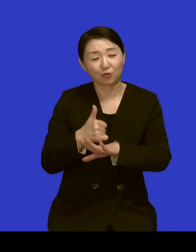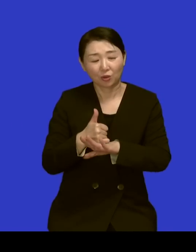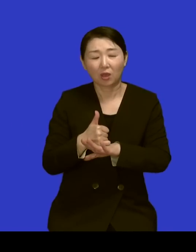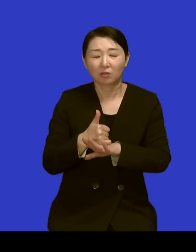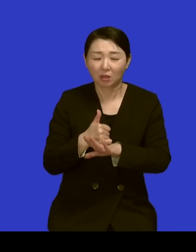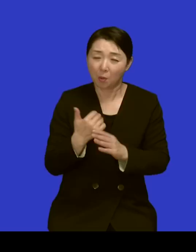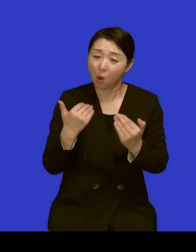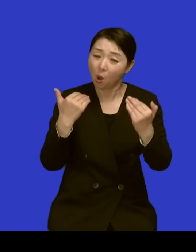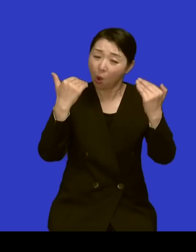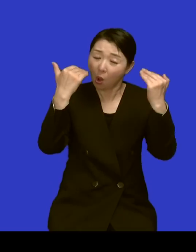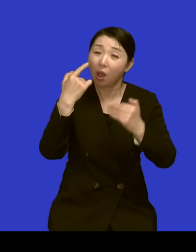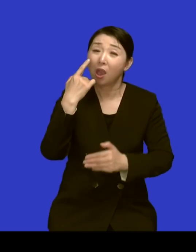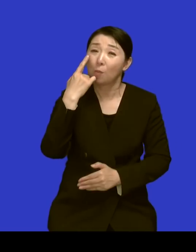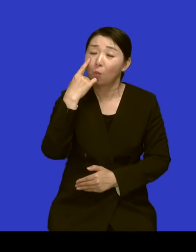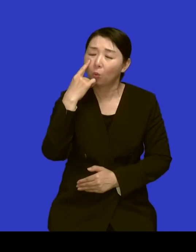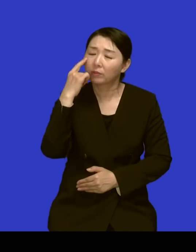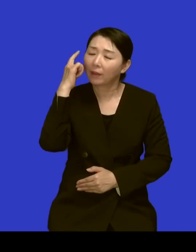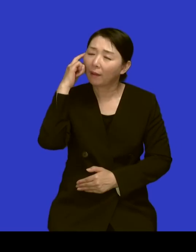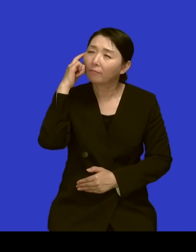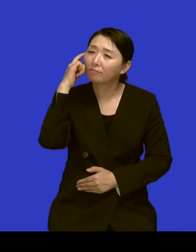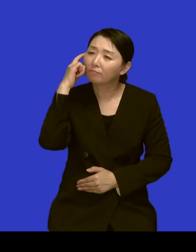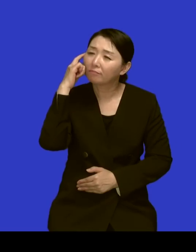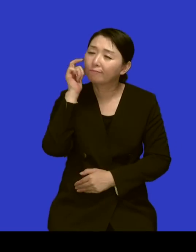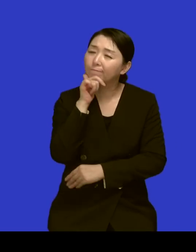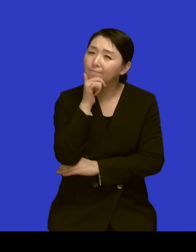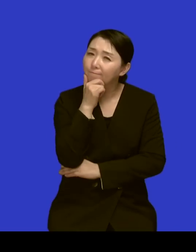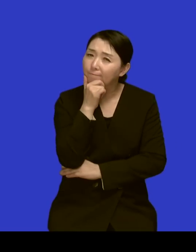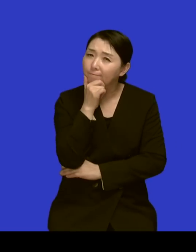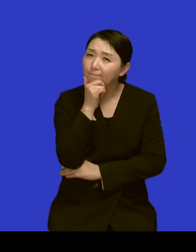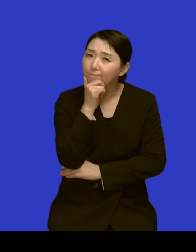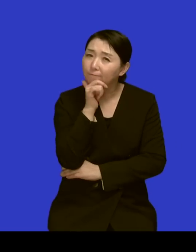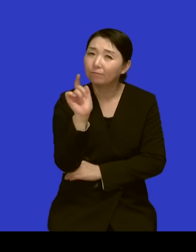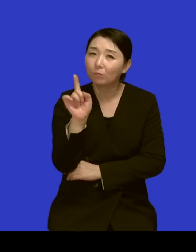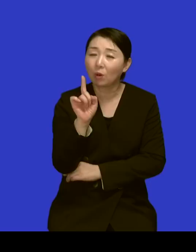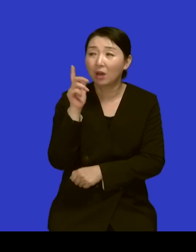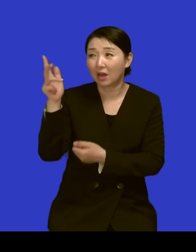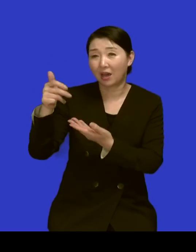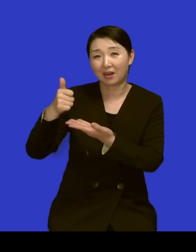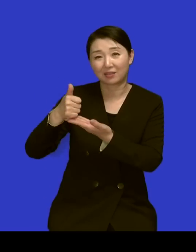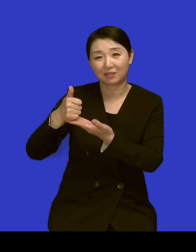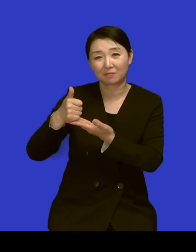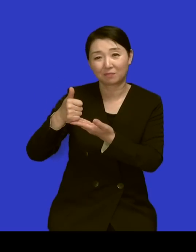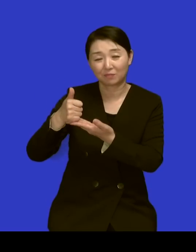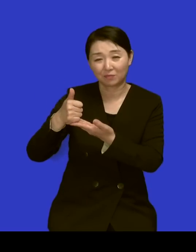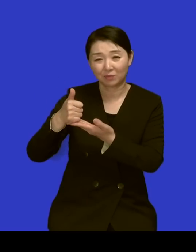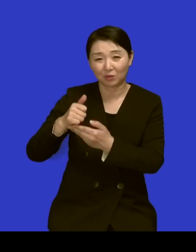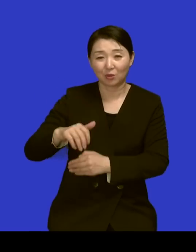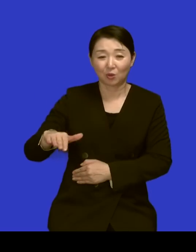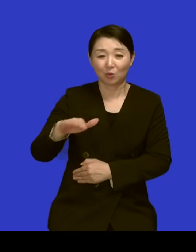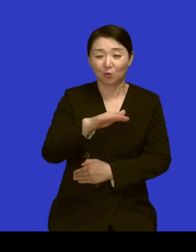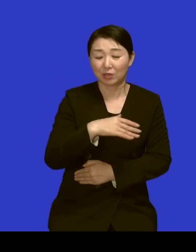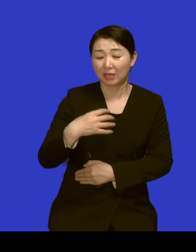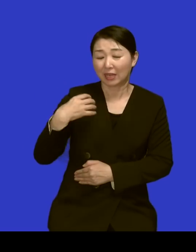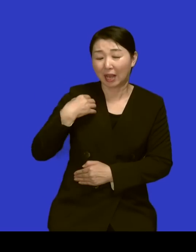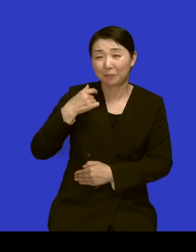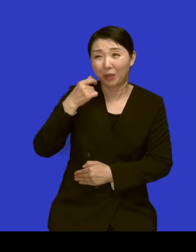들면서 생각하니까 네 정말 하나님께서는 우리한테 감당 못할 걸 주는 게 아니고